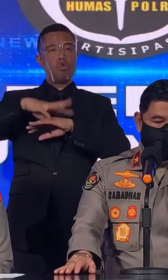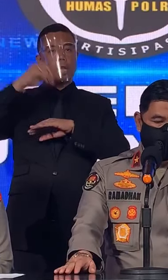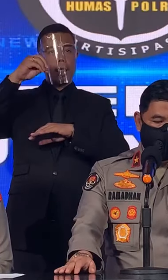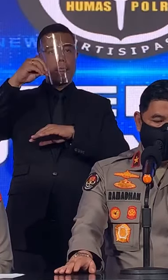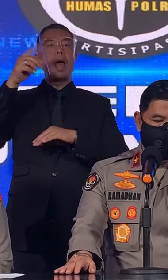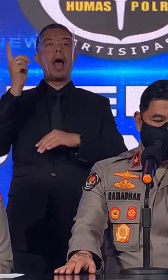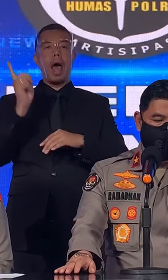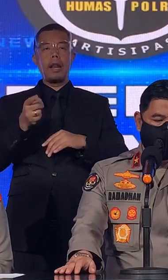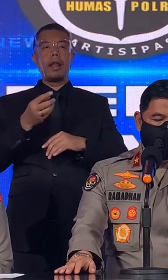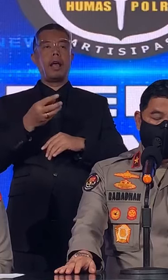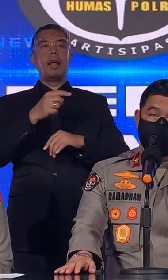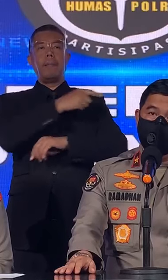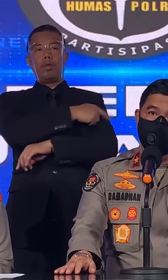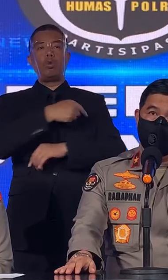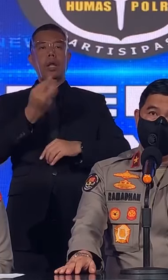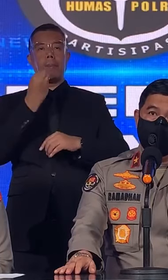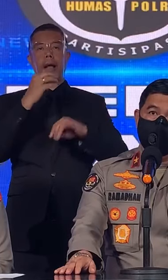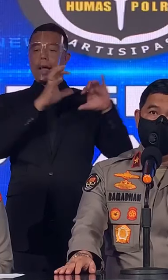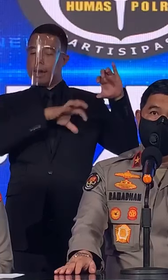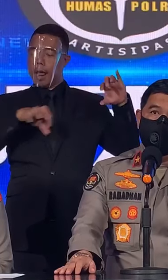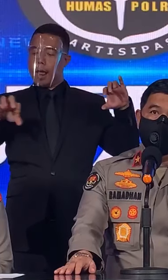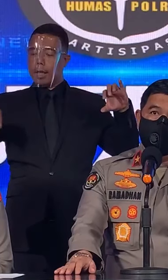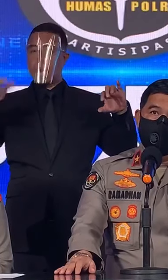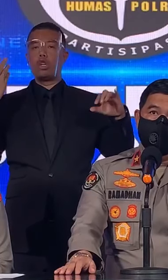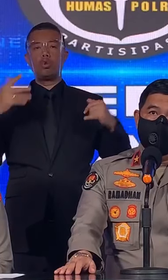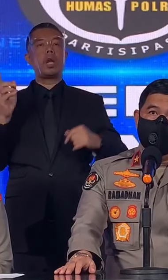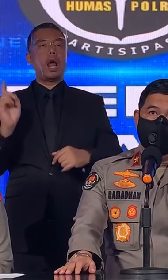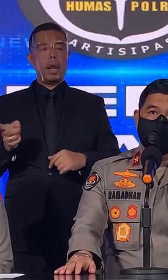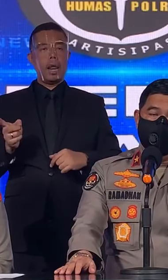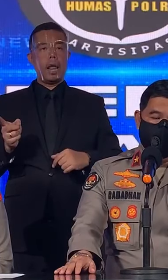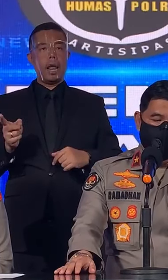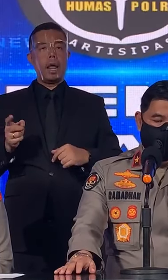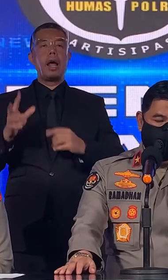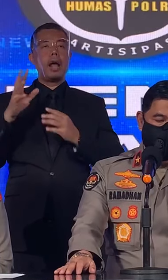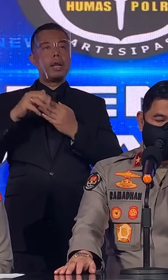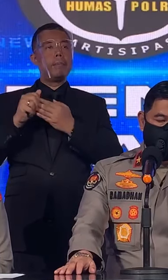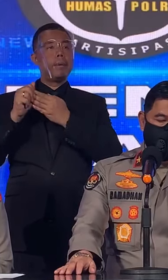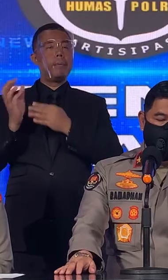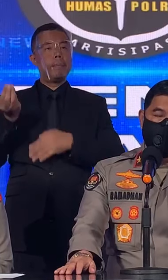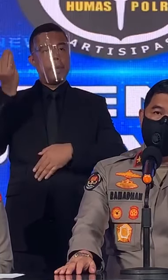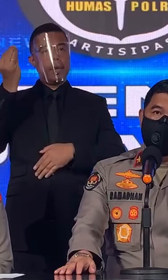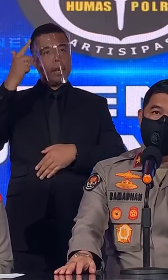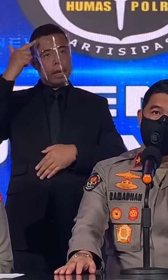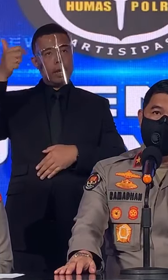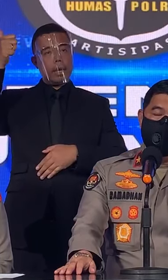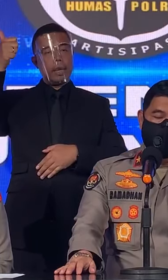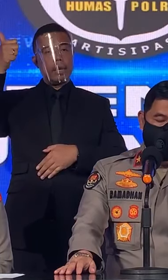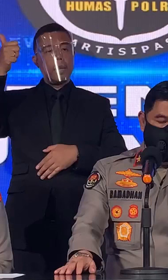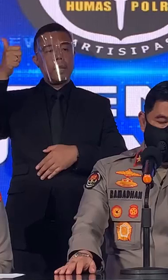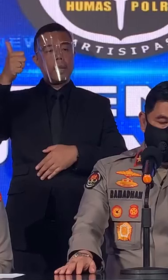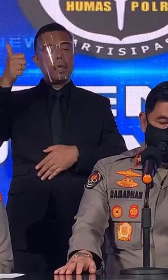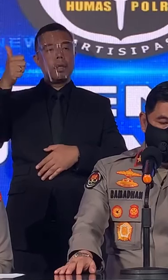Satgas Pangan Di Daerah Juga Ada Dipimpin Oleh